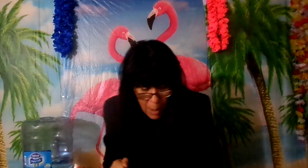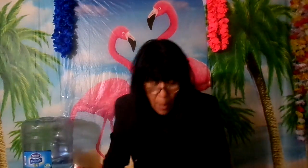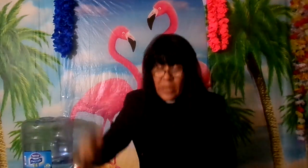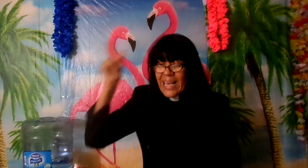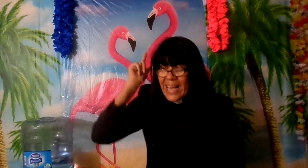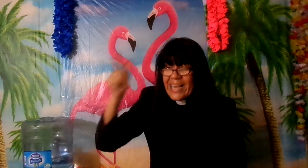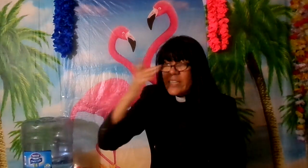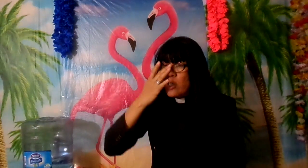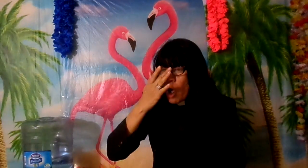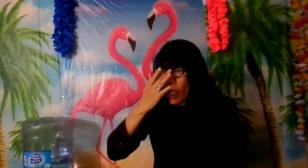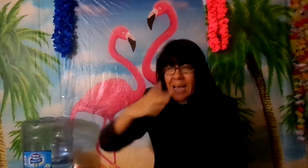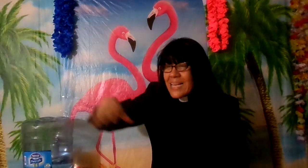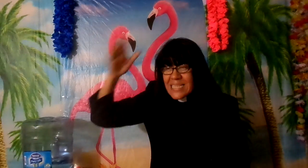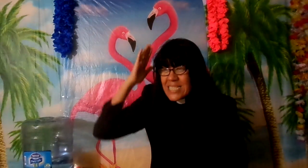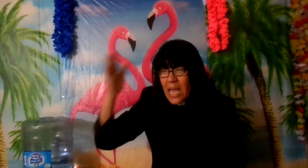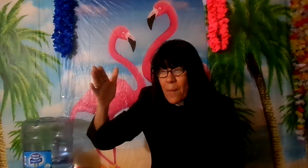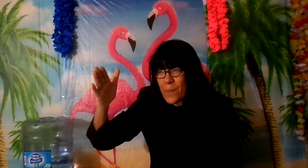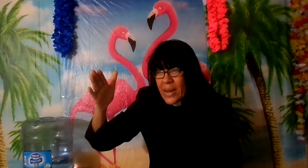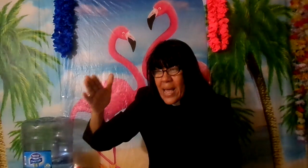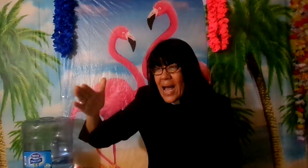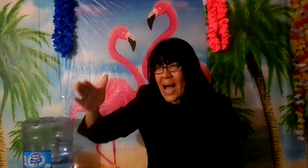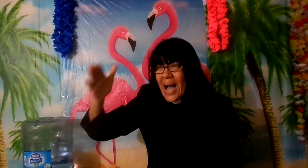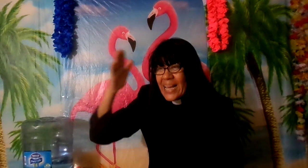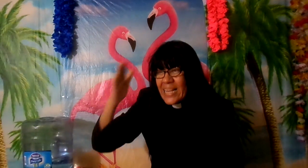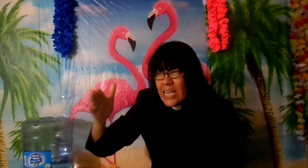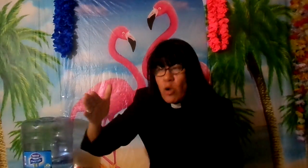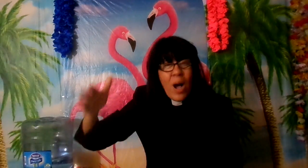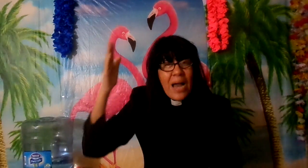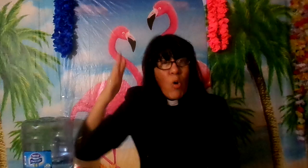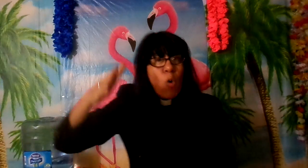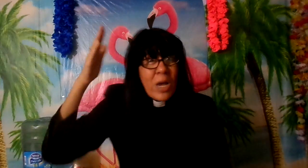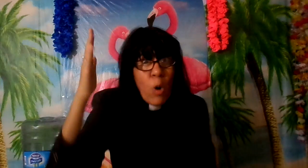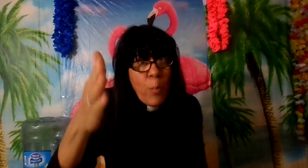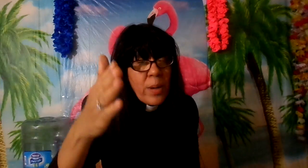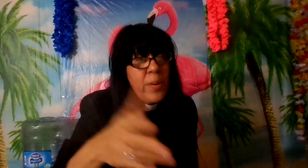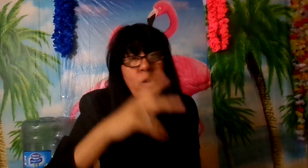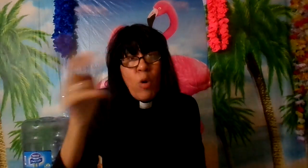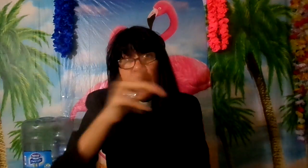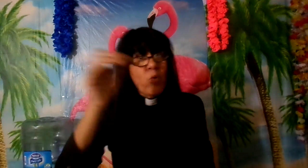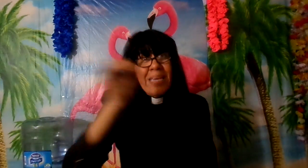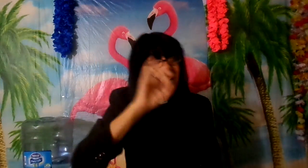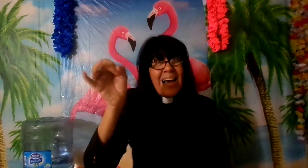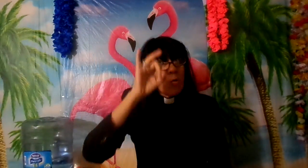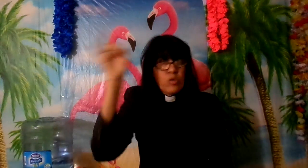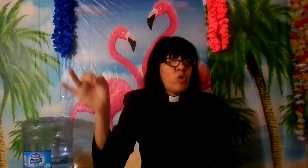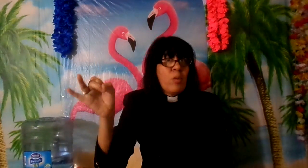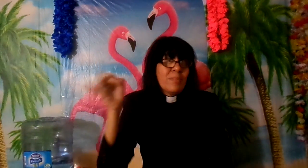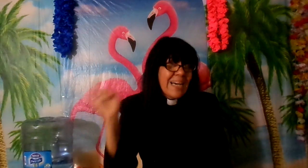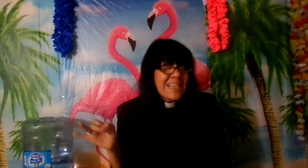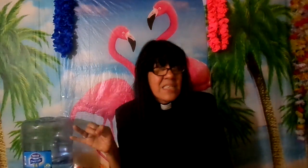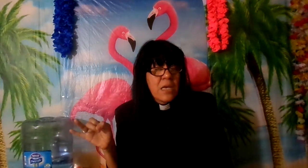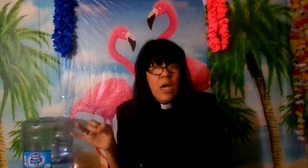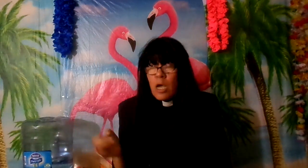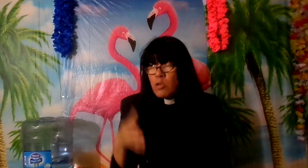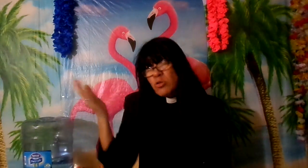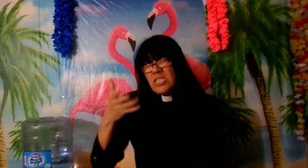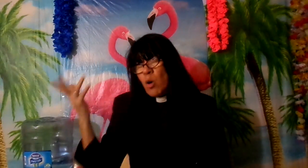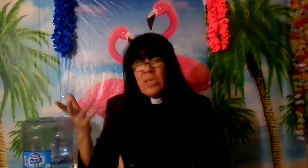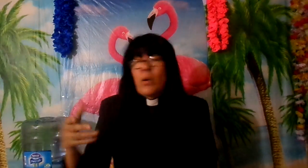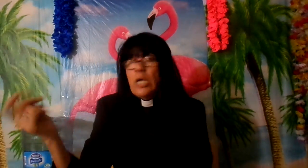porque es que Dios siempre ha querido algo con el hombre pero el hombre no quiere nada con Dios ¿verdad que sí? y tú dices ¿cómo así? que